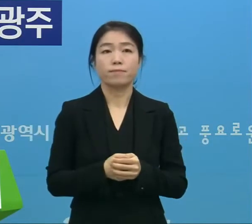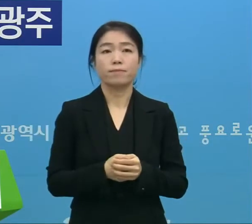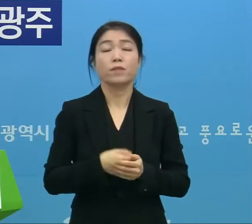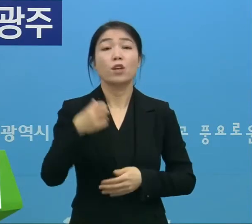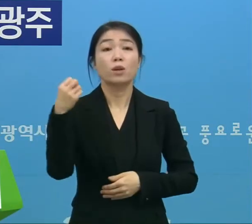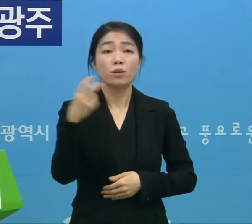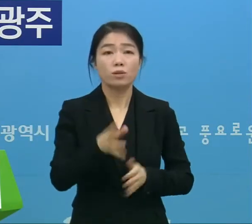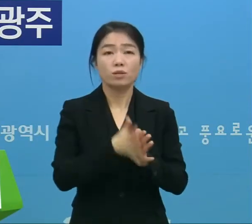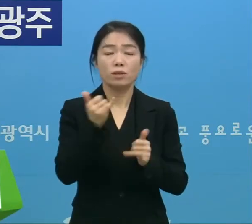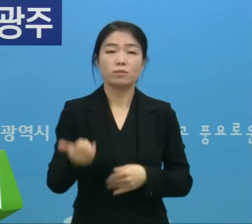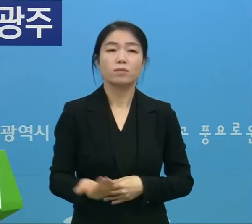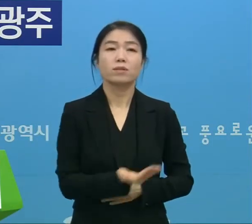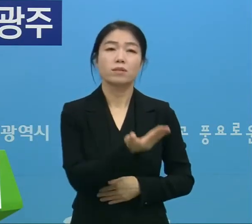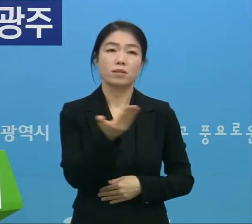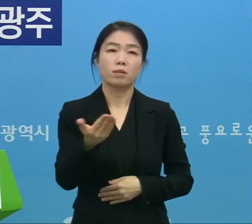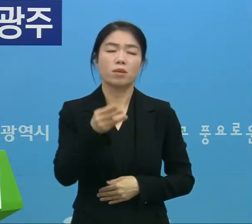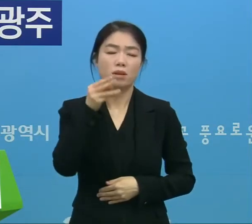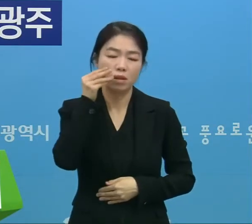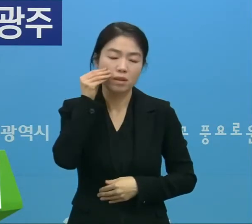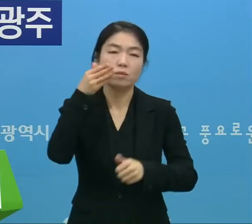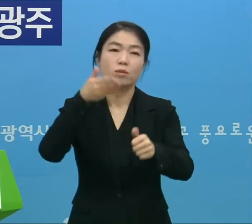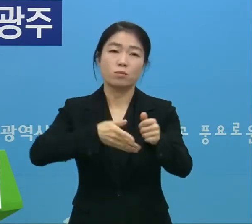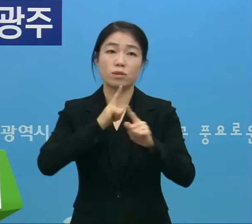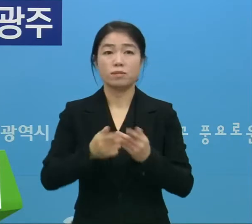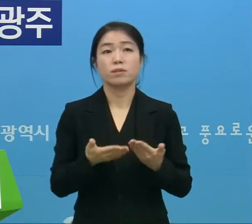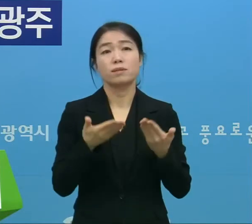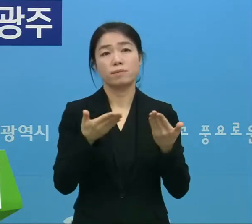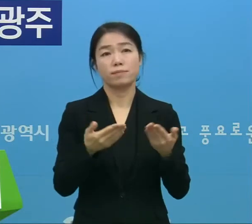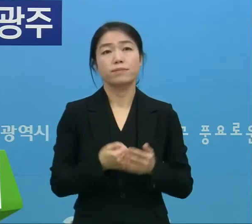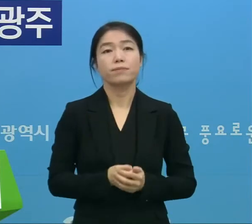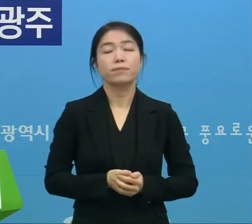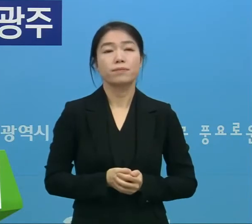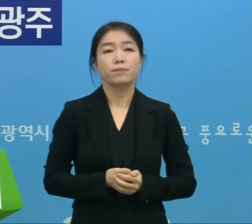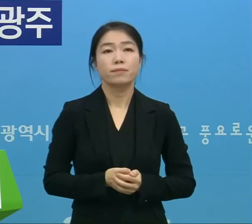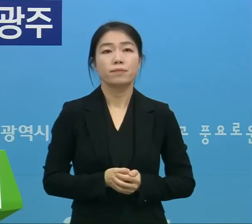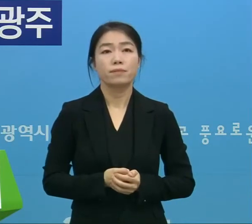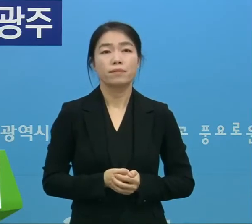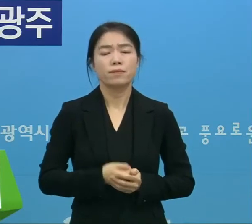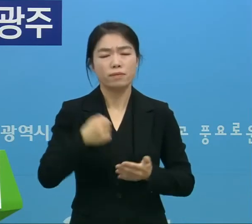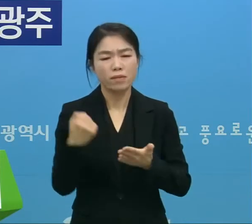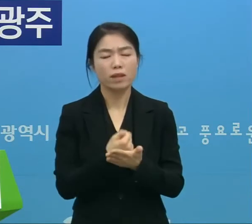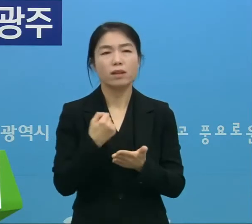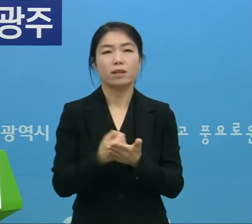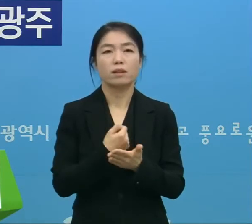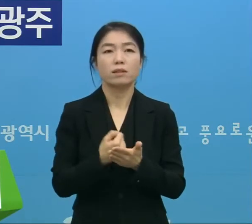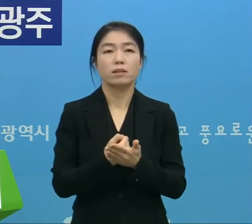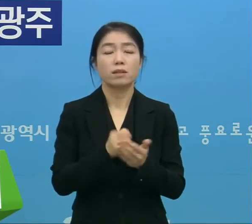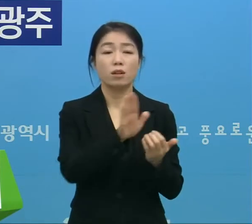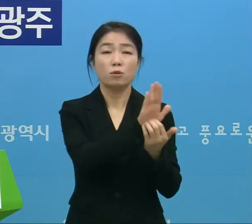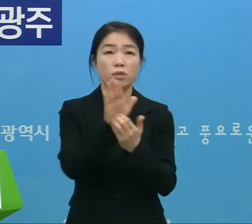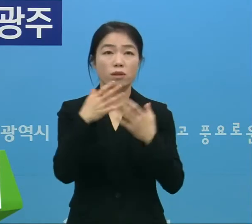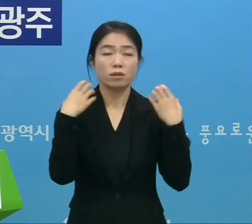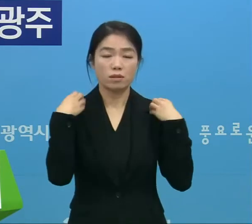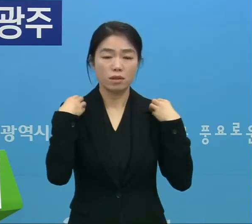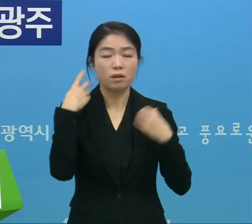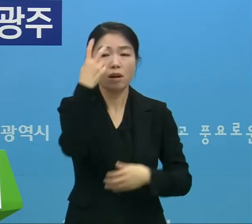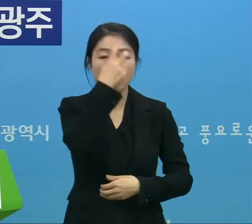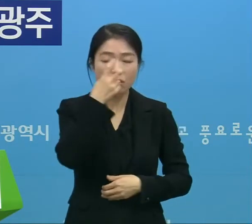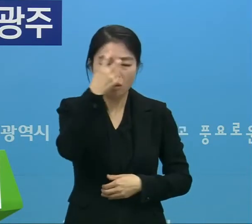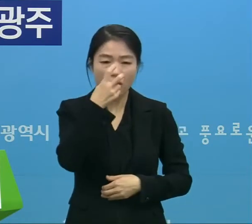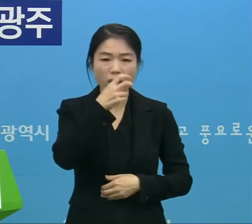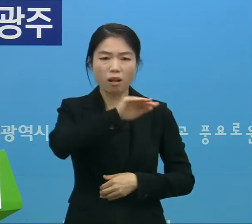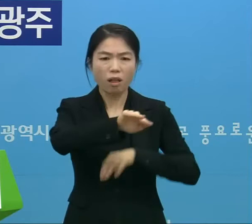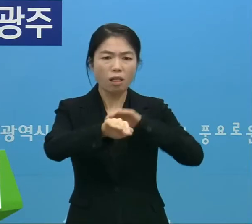아울러 시민 여러분께 강곡히 호소드립니다. 안타깝지만 방역당국의 관리나